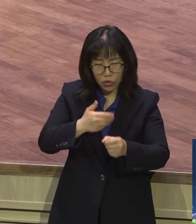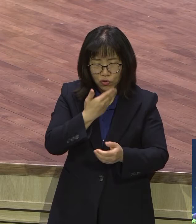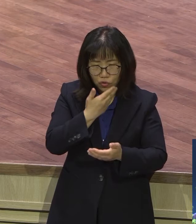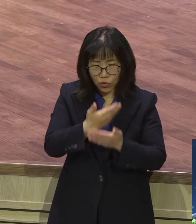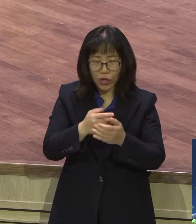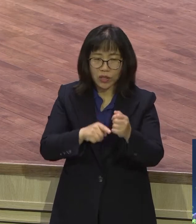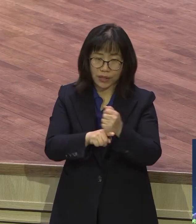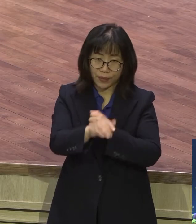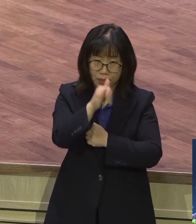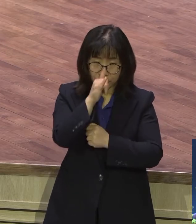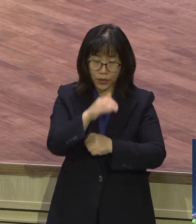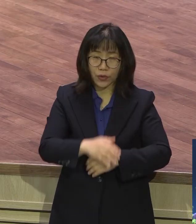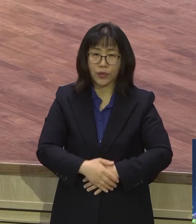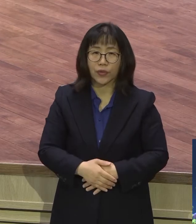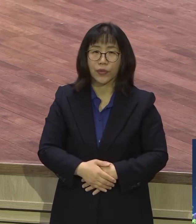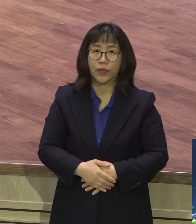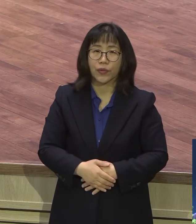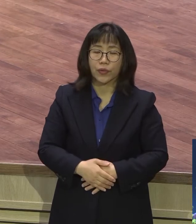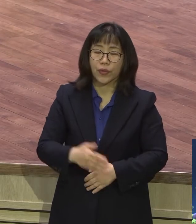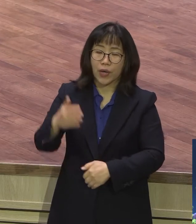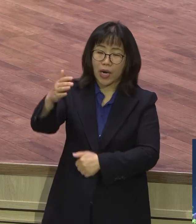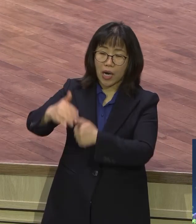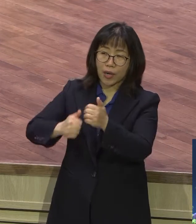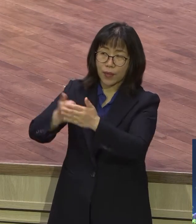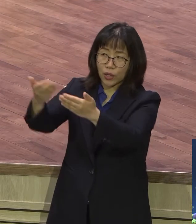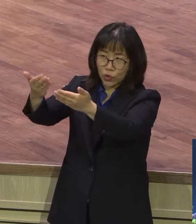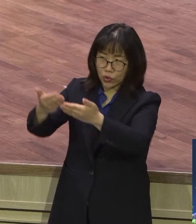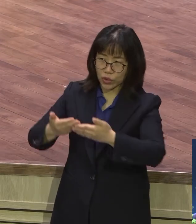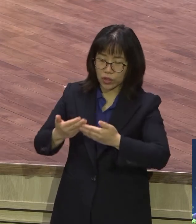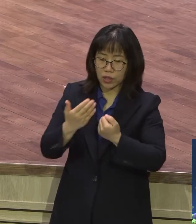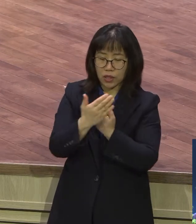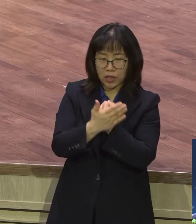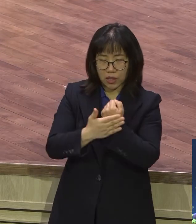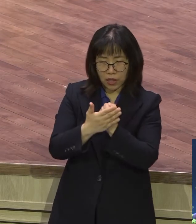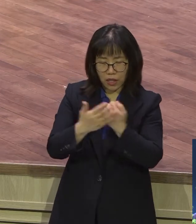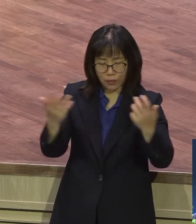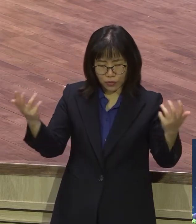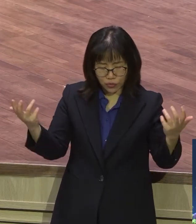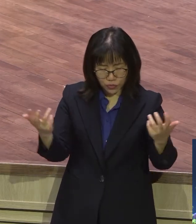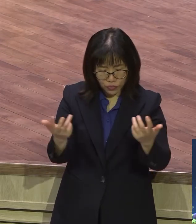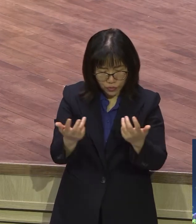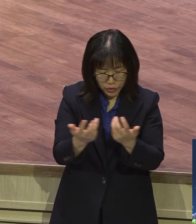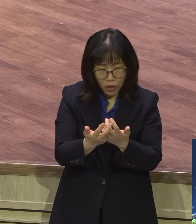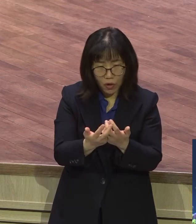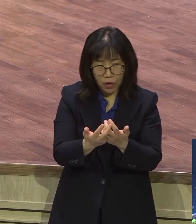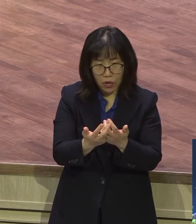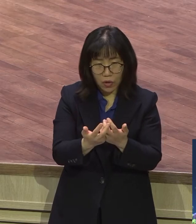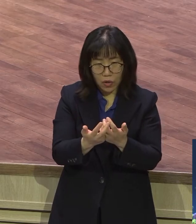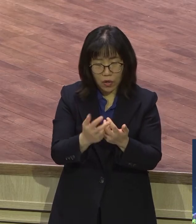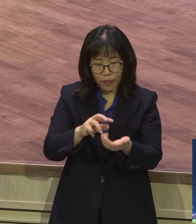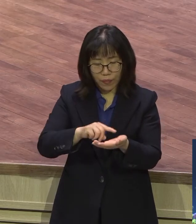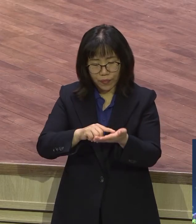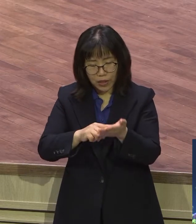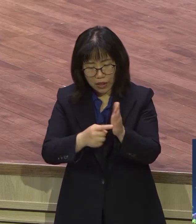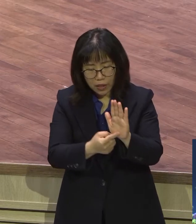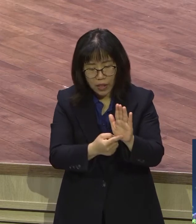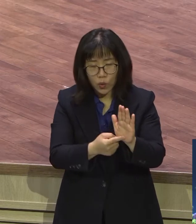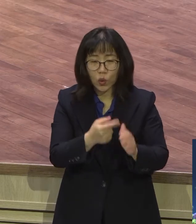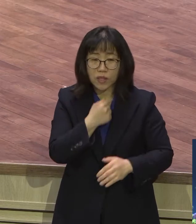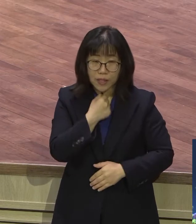무엇보다도 하나님이 주시는 은혜의 풍성함을 나타내기 위해서요 우리를